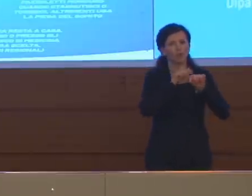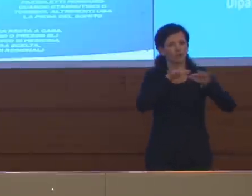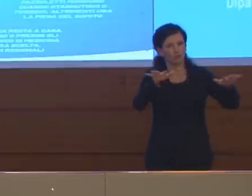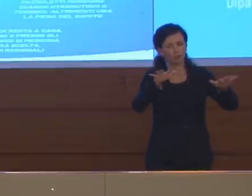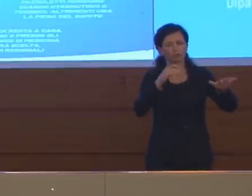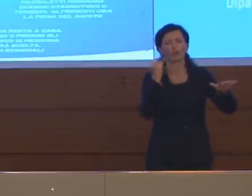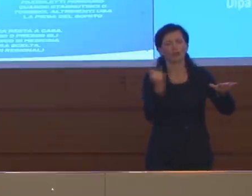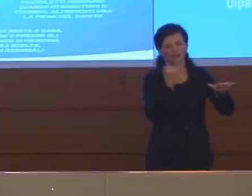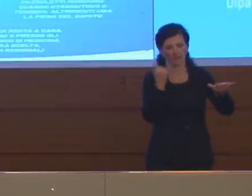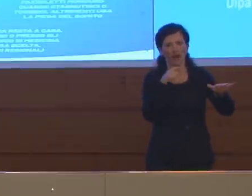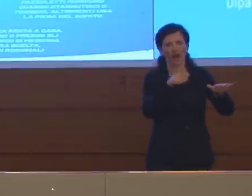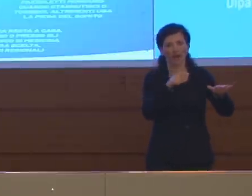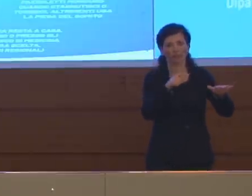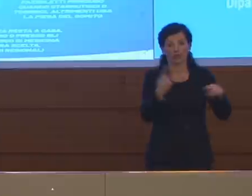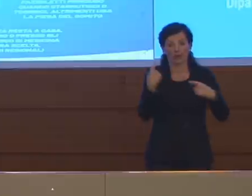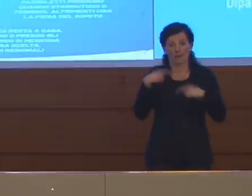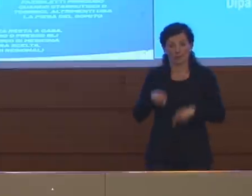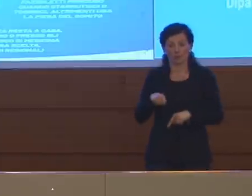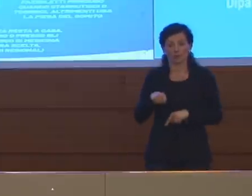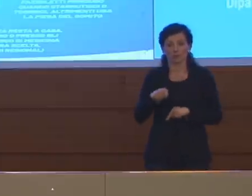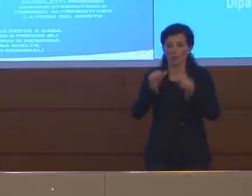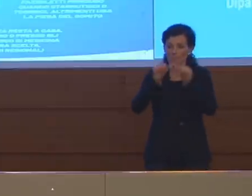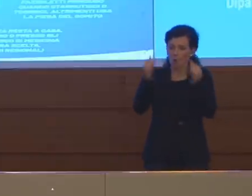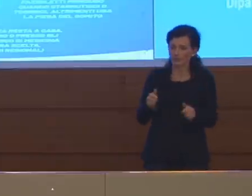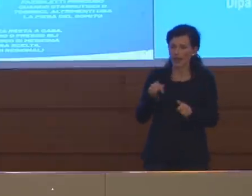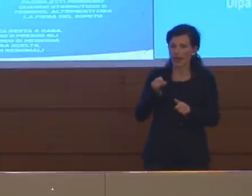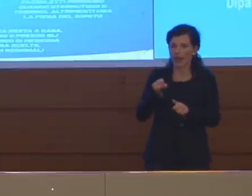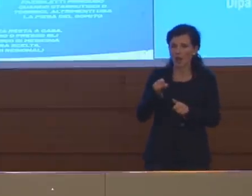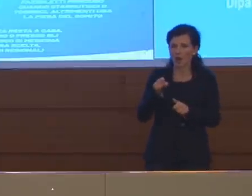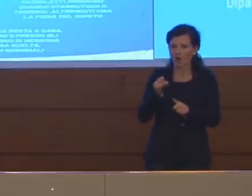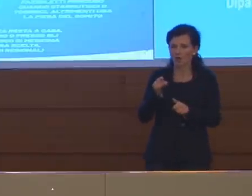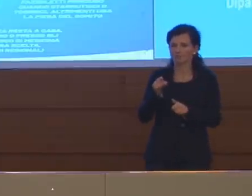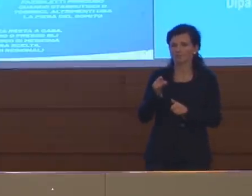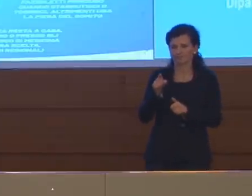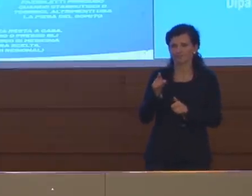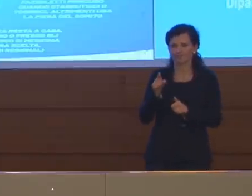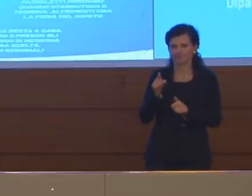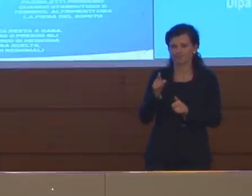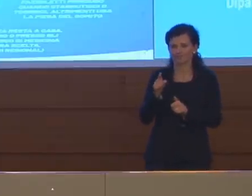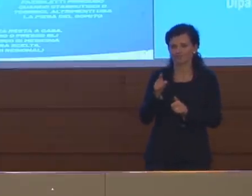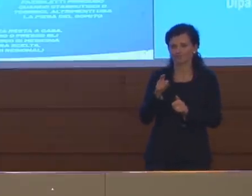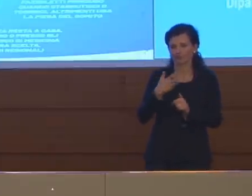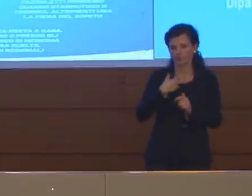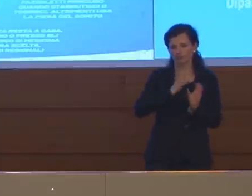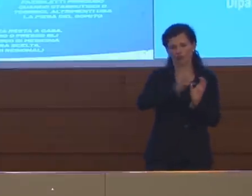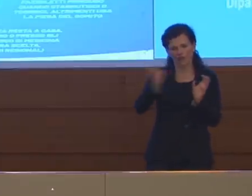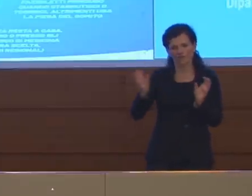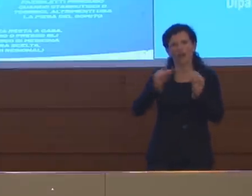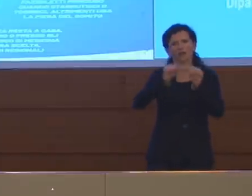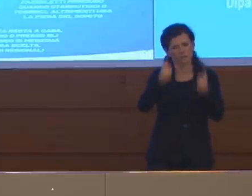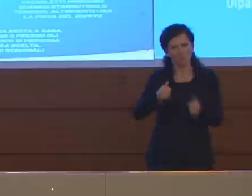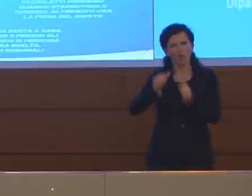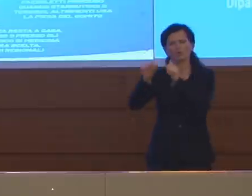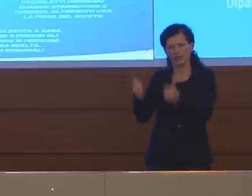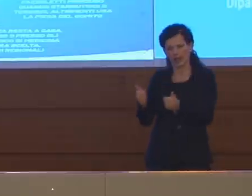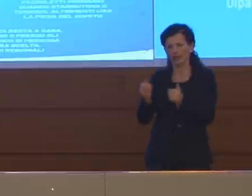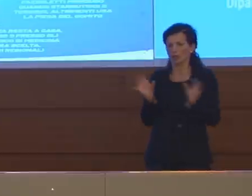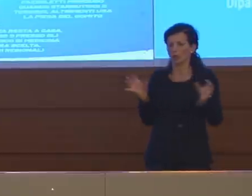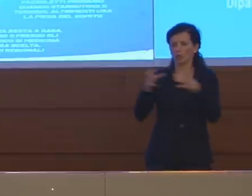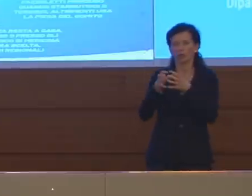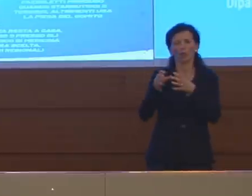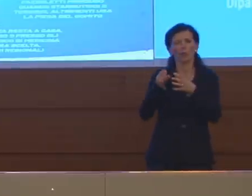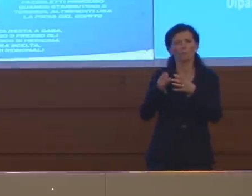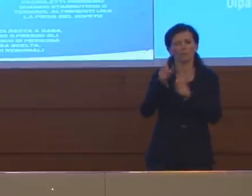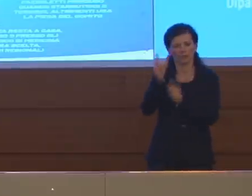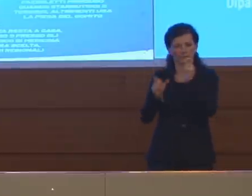che la modellistica oggi ci fa confermata da vari modelli sviluppati indipendentemente da gruppi